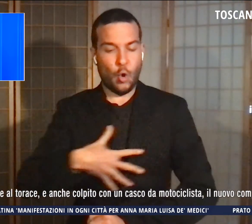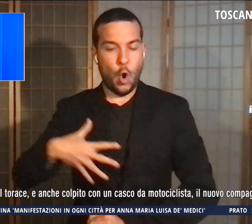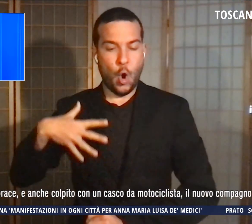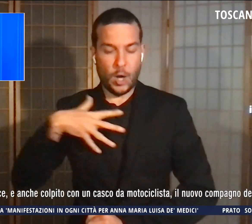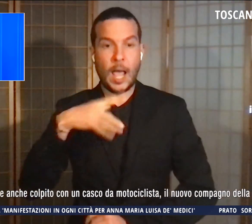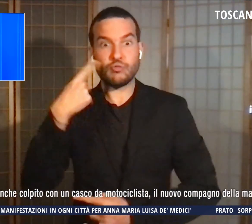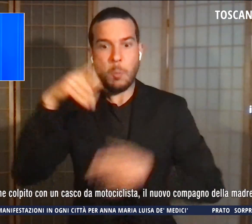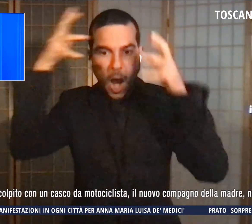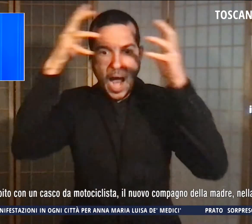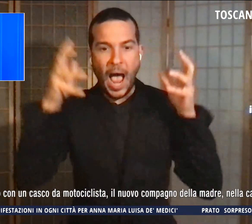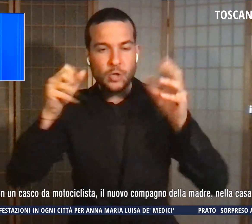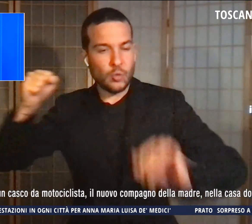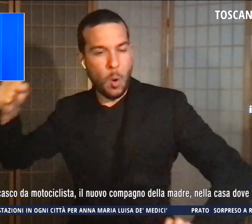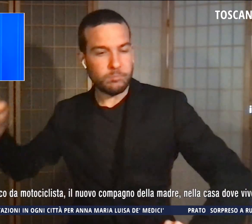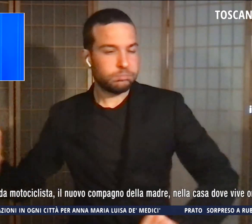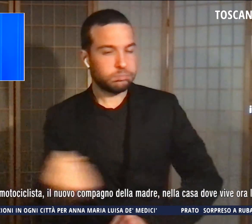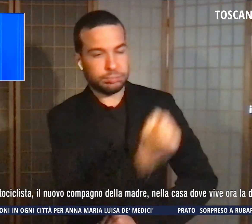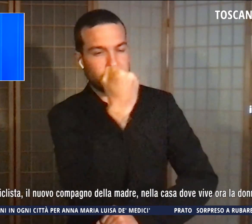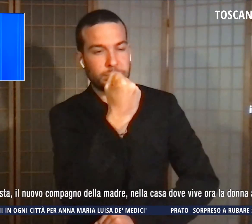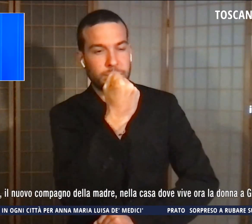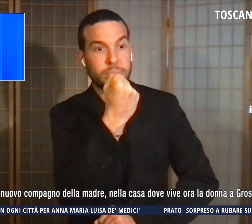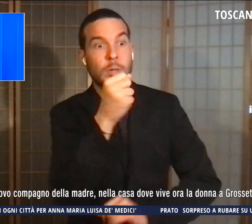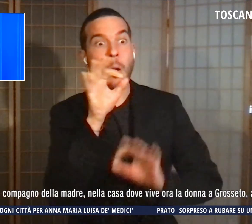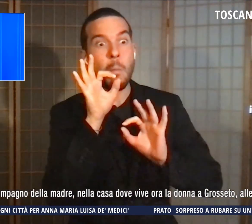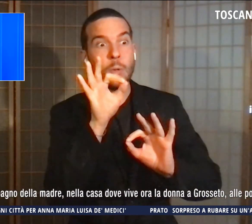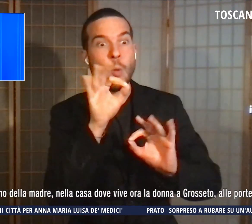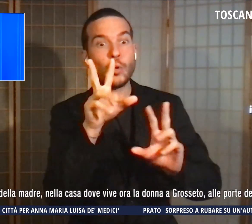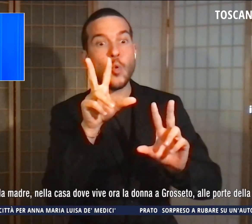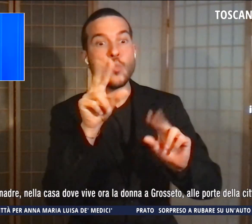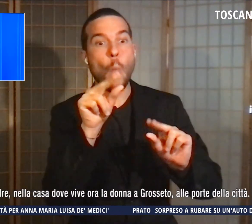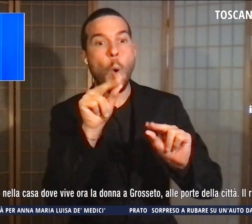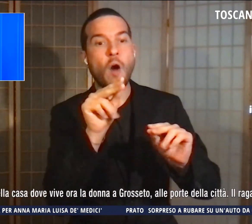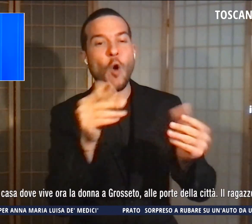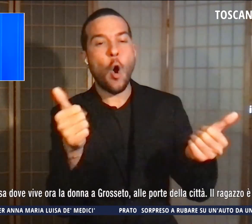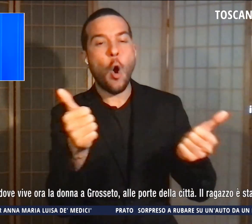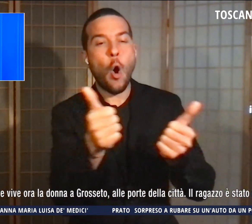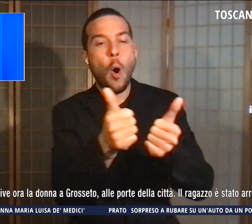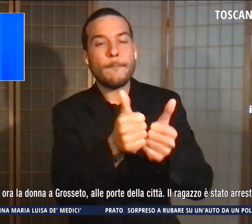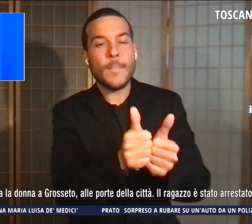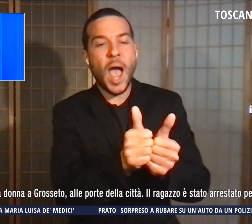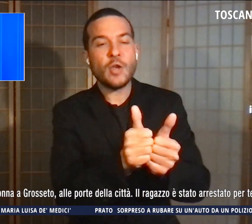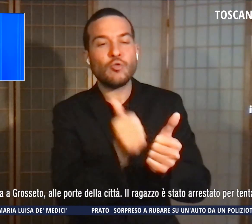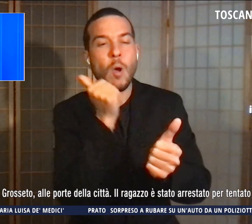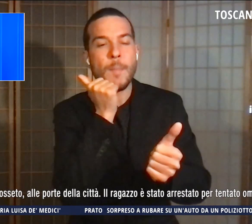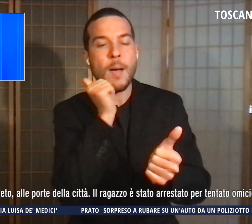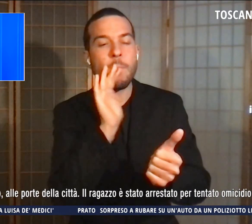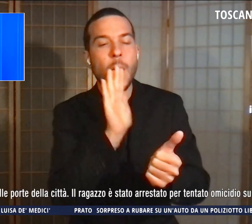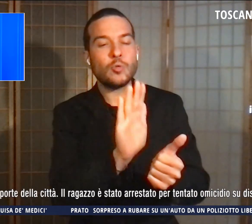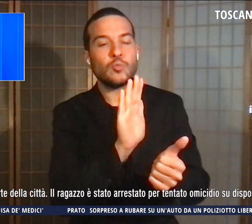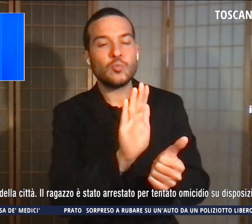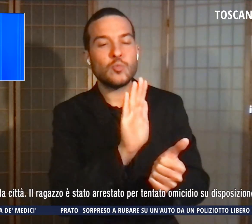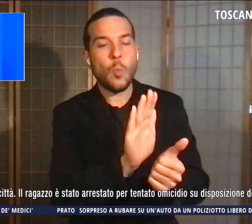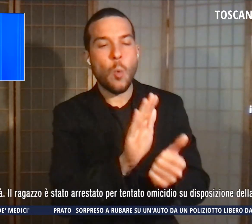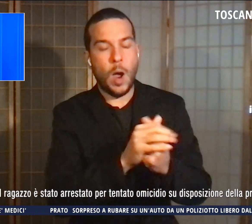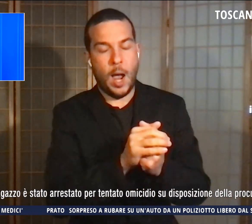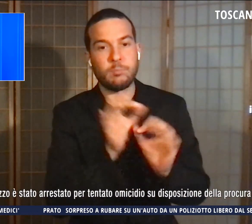da motociclista il nuovo compagno della madre, nella casa dove vive ora la donna Grosseto, alle porte